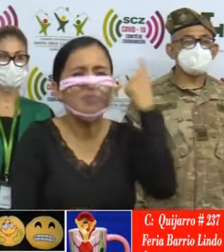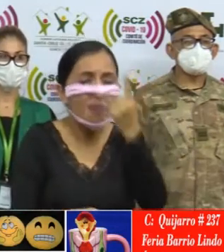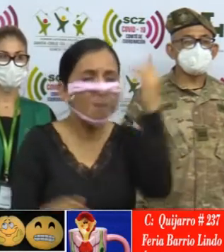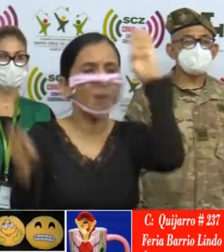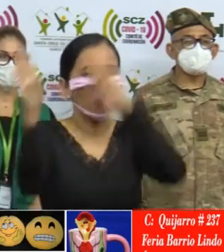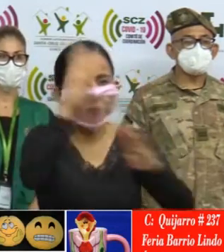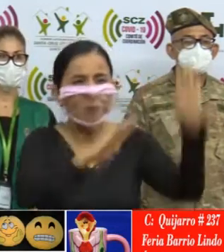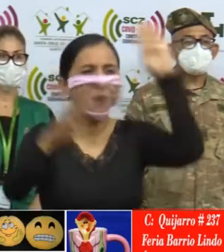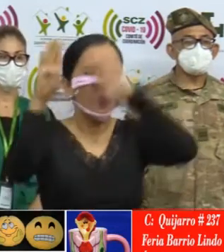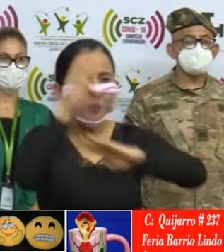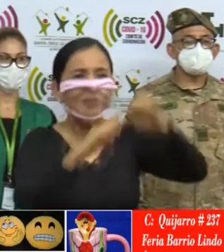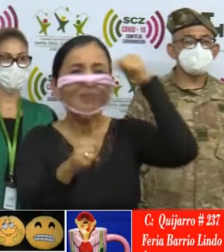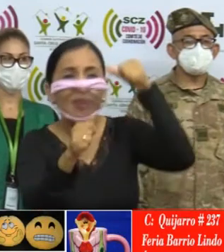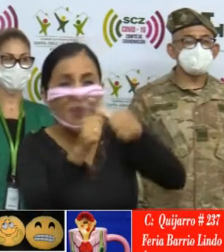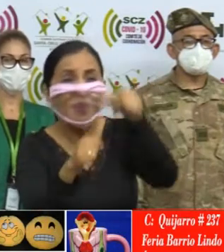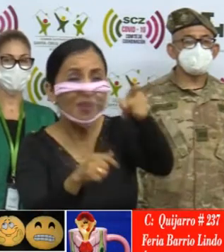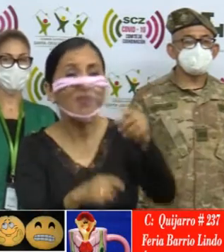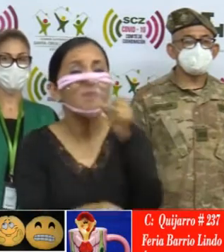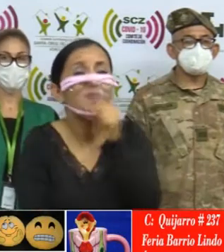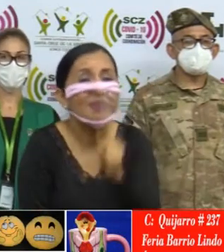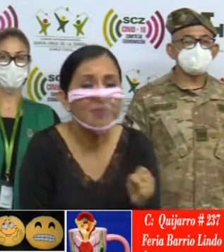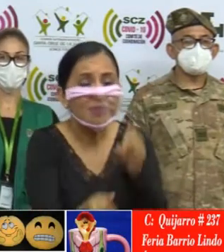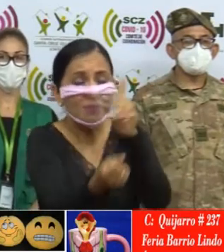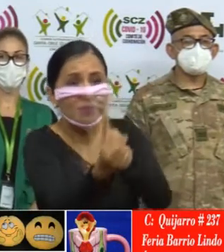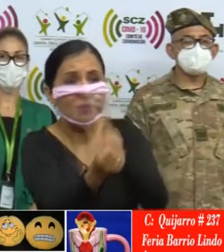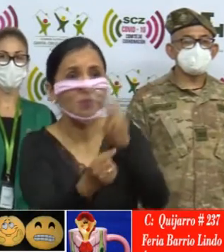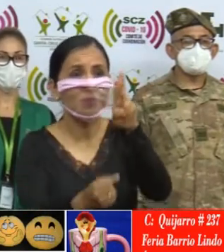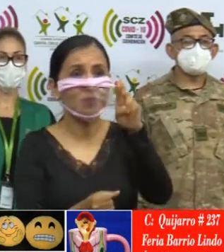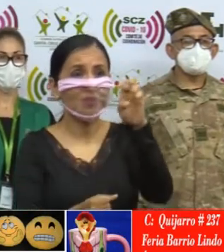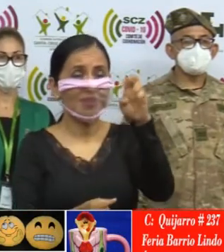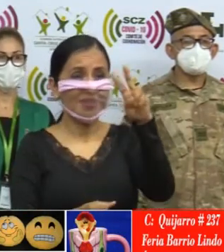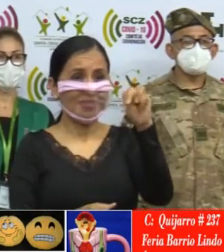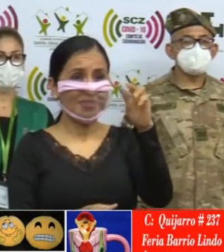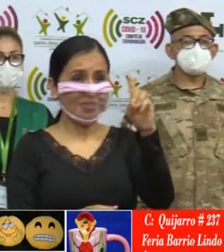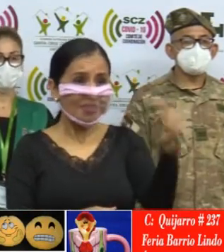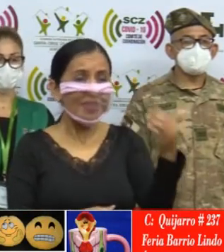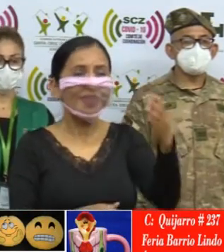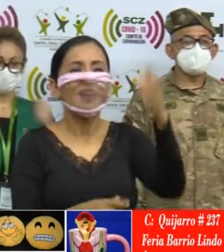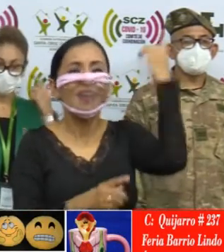preocupación en los toros carurendas hace unos meses atrás.